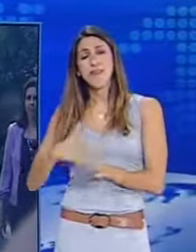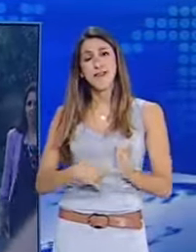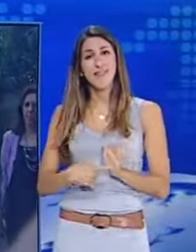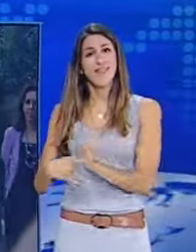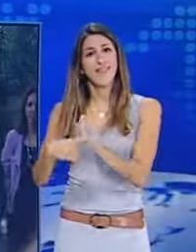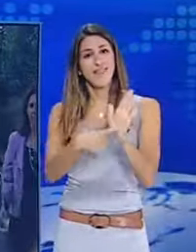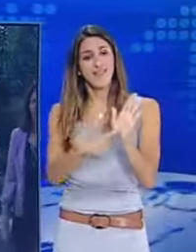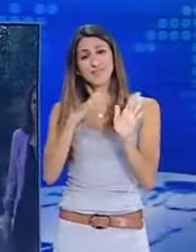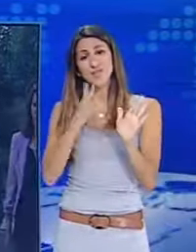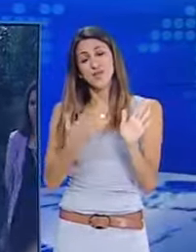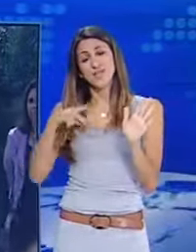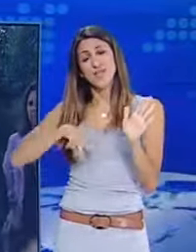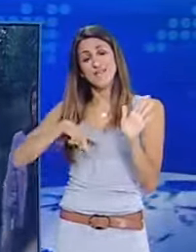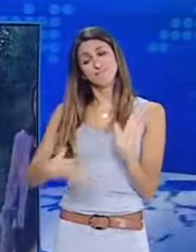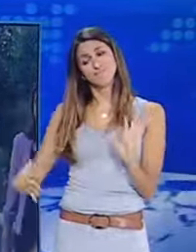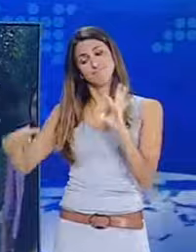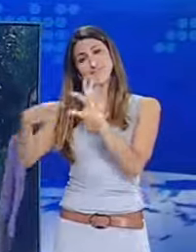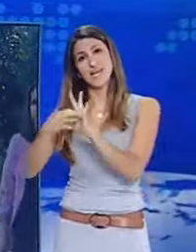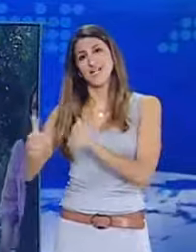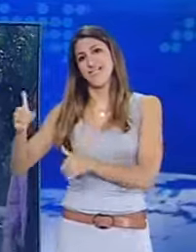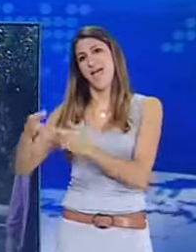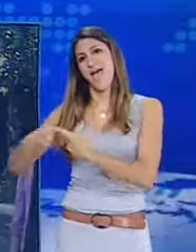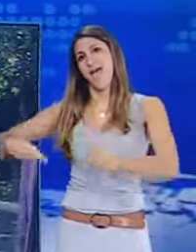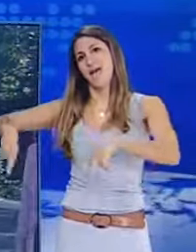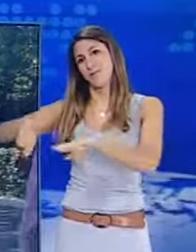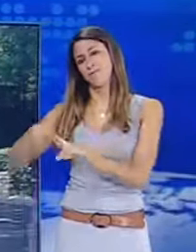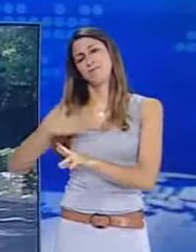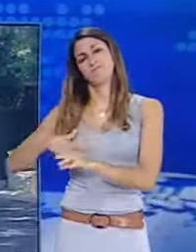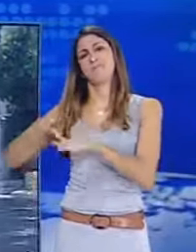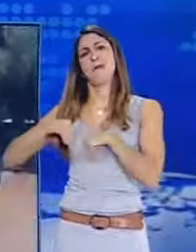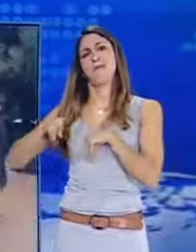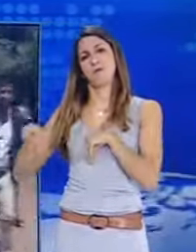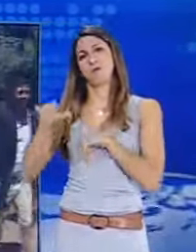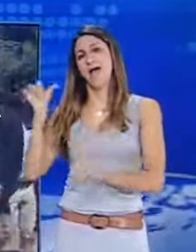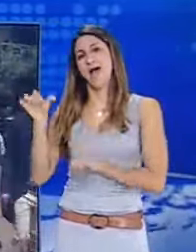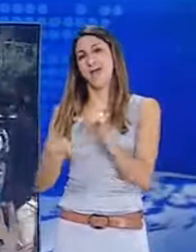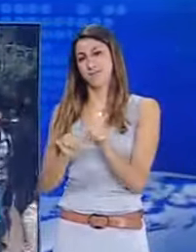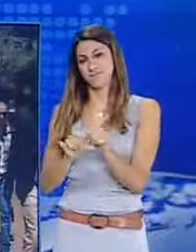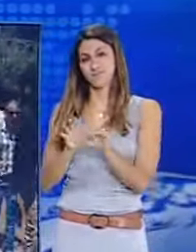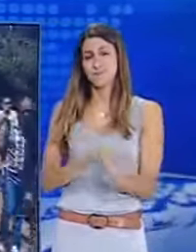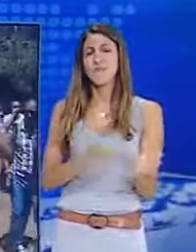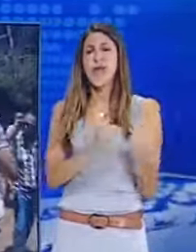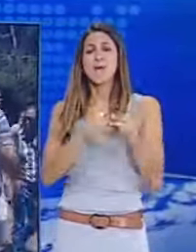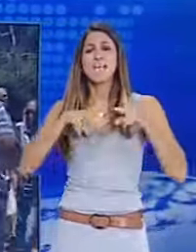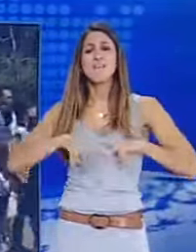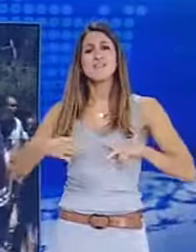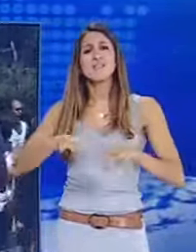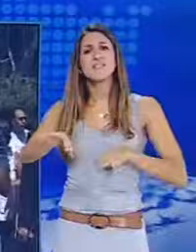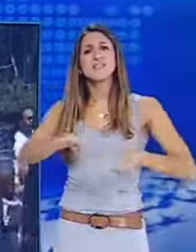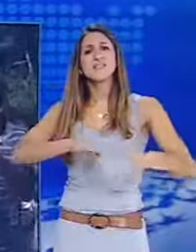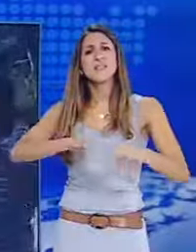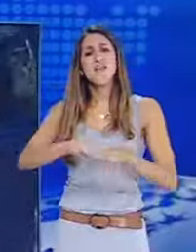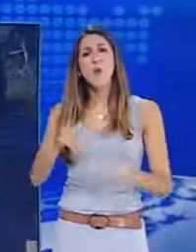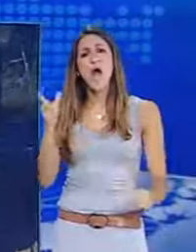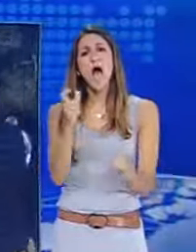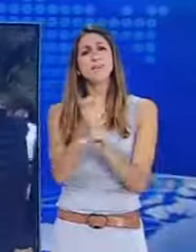όλες οι αλλαγές στο δημόσιο θα γίνουν με τη σφραγίδα και υπό την ομπρέλα του ΑΣΕΠ. Ο Αλέξης Τσίπρας, λίγες ημέρες μετά την ανακοίνωση της κυβέρνησης